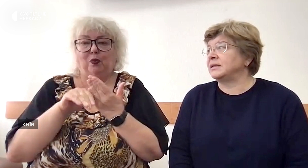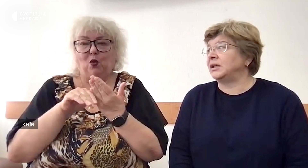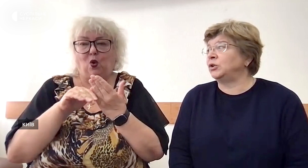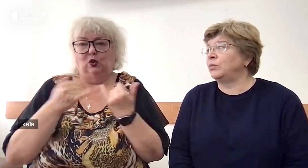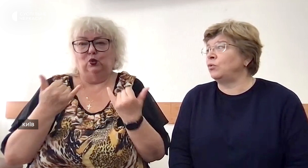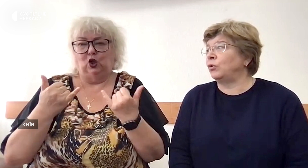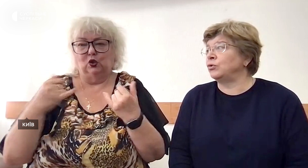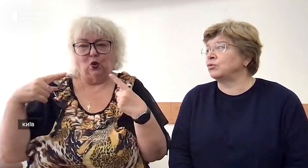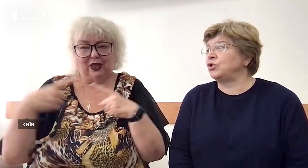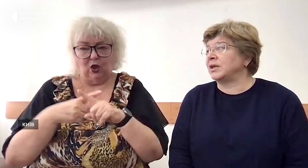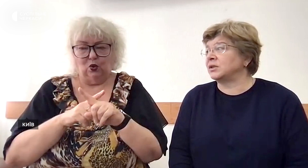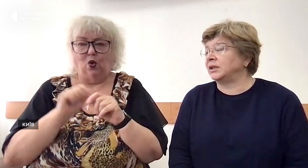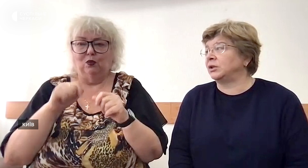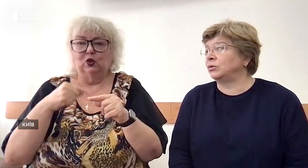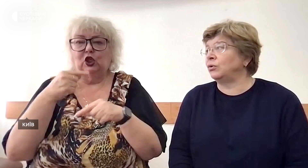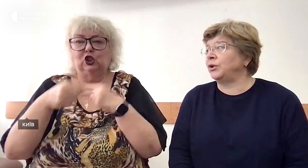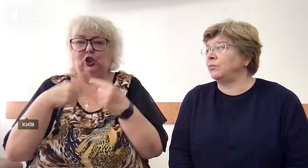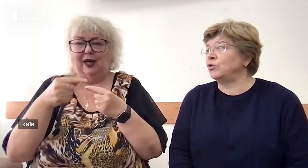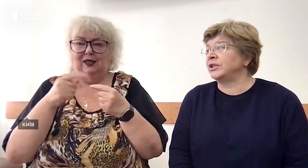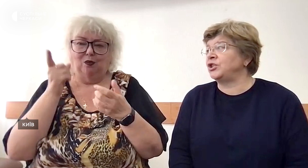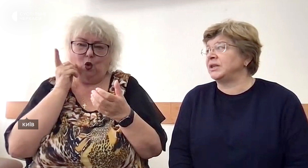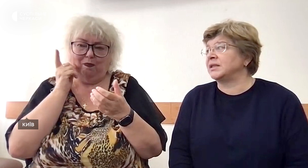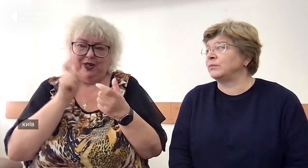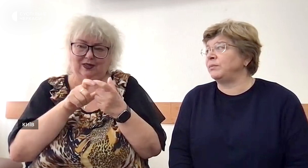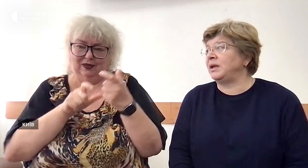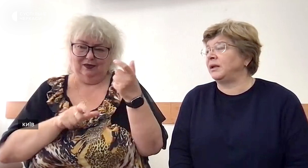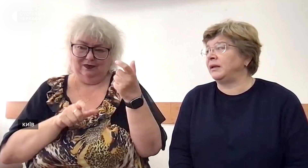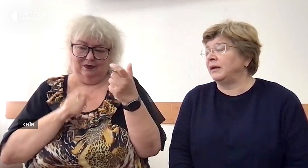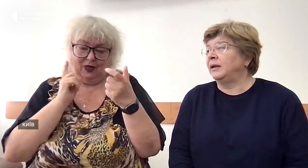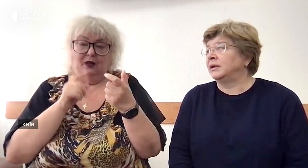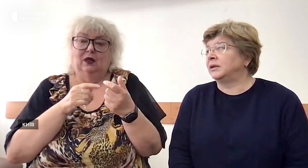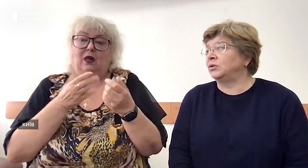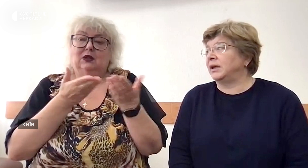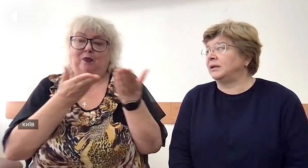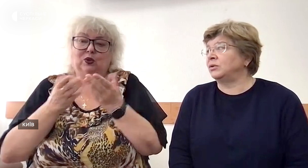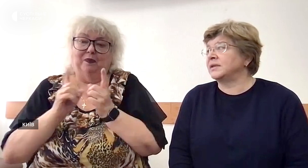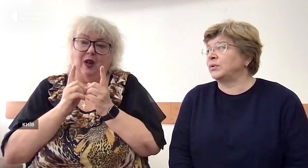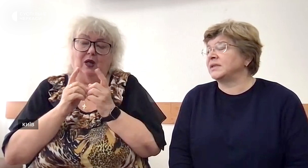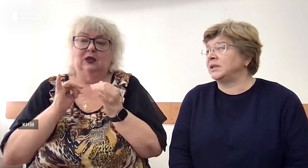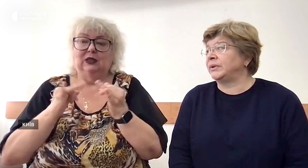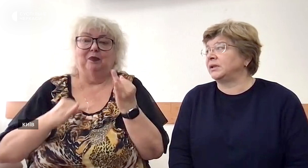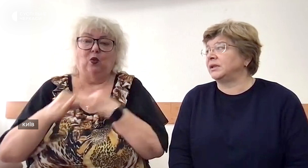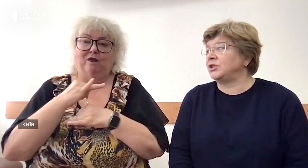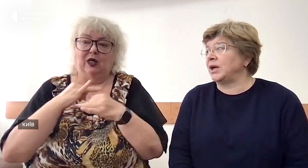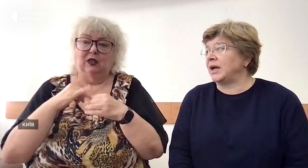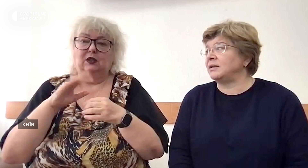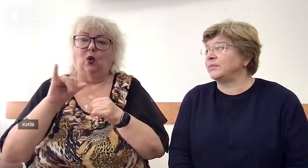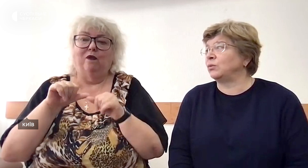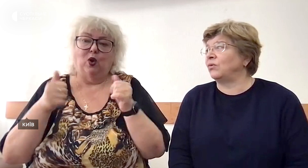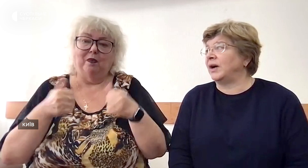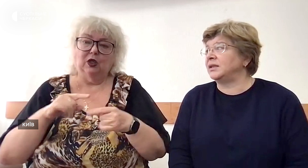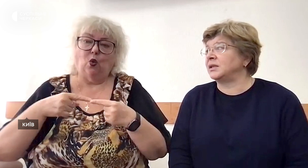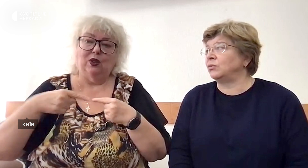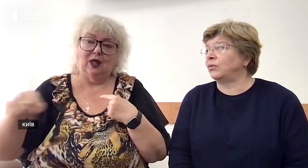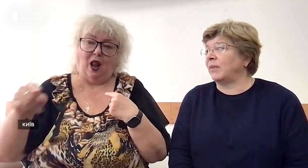Наразі за допомогою сучасних технологій можна через мобільний додаток запросити перекладача